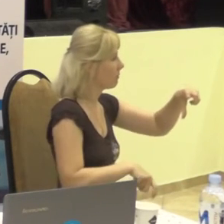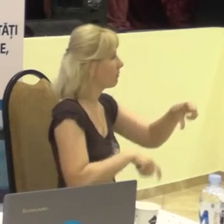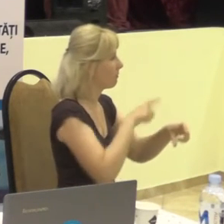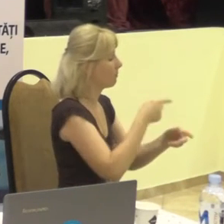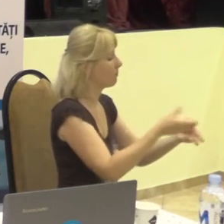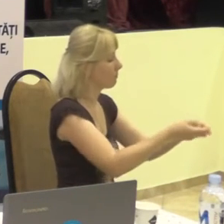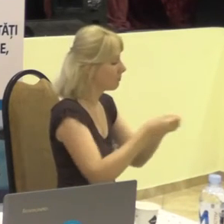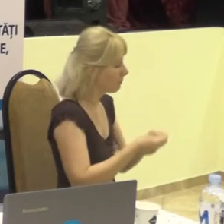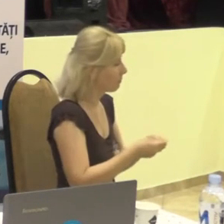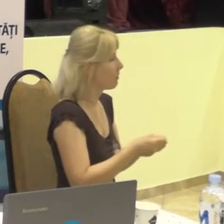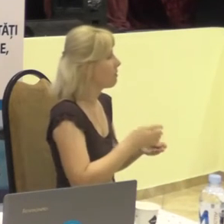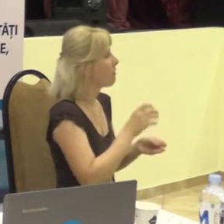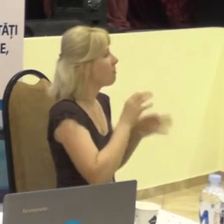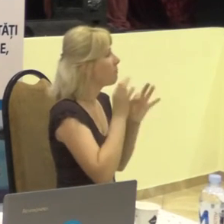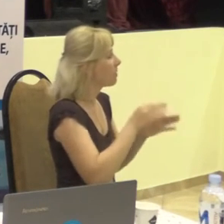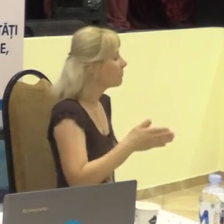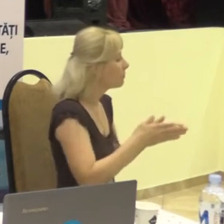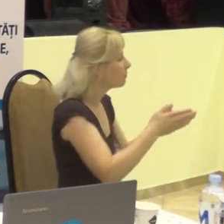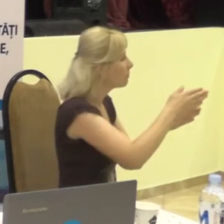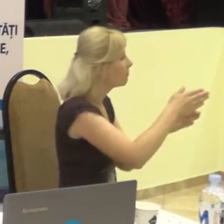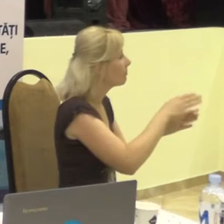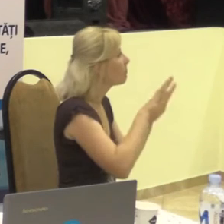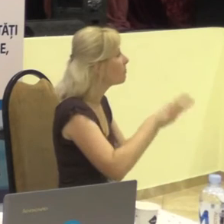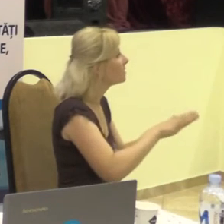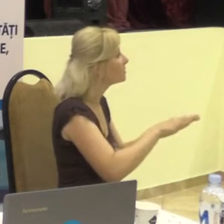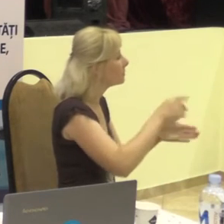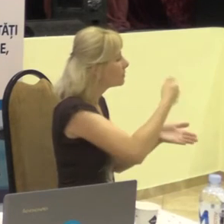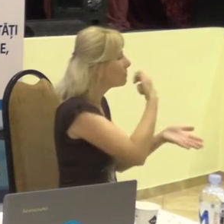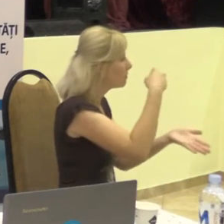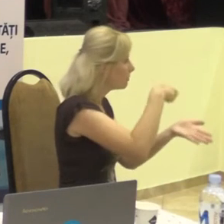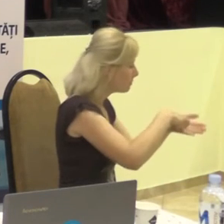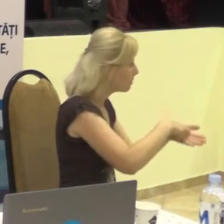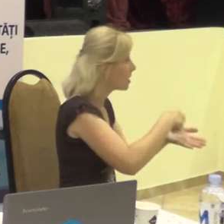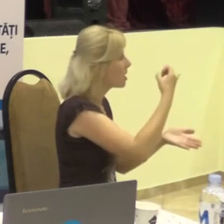cabina de vot și la urme de vot.